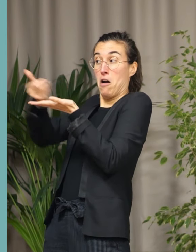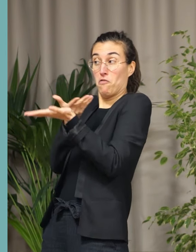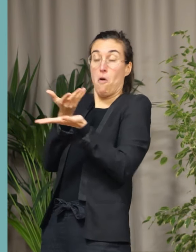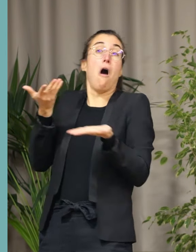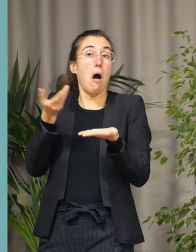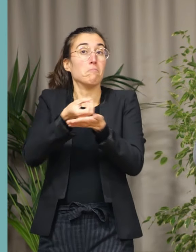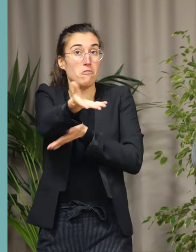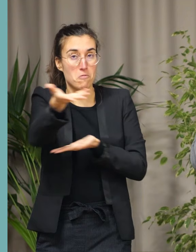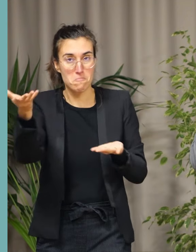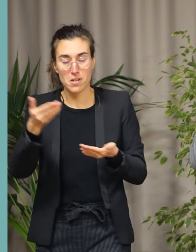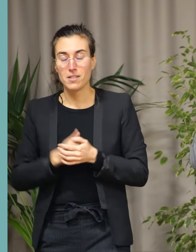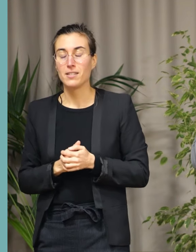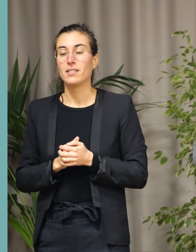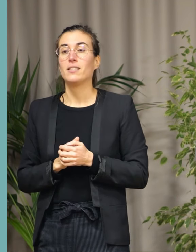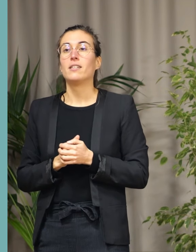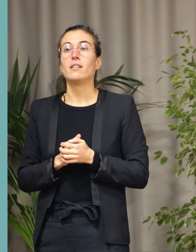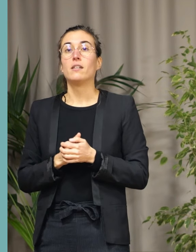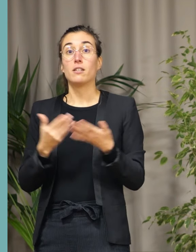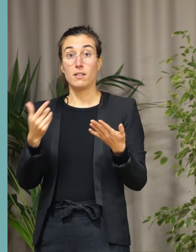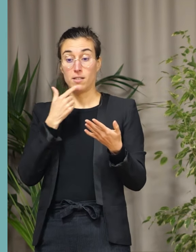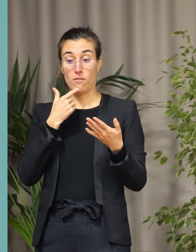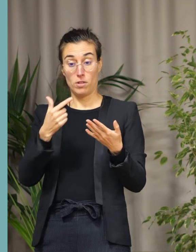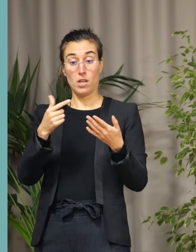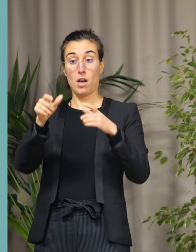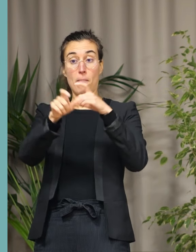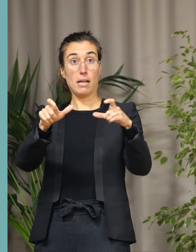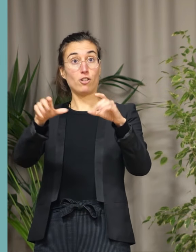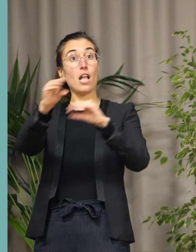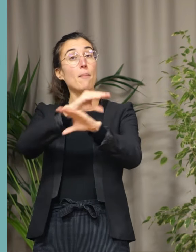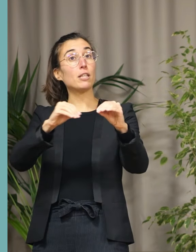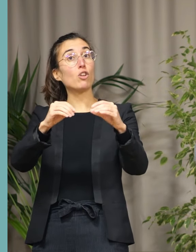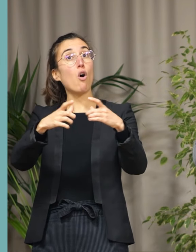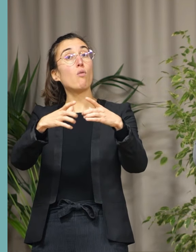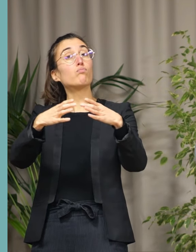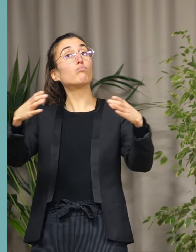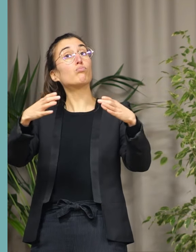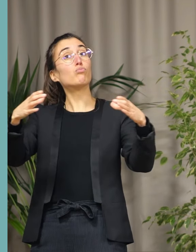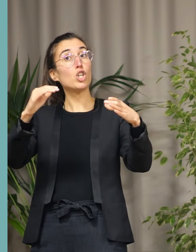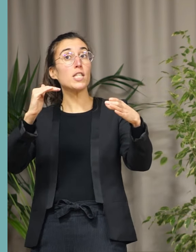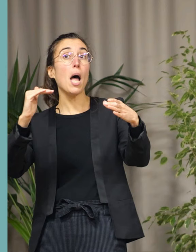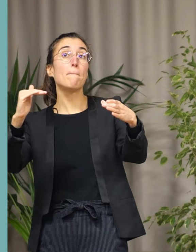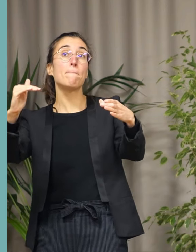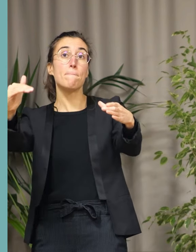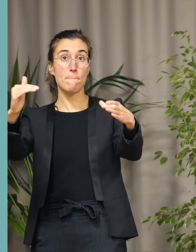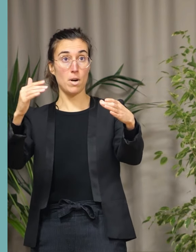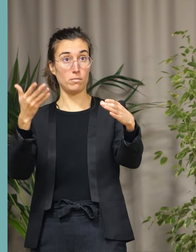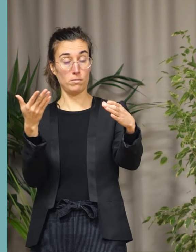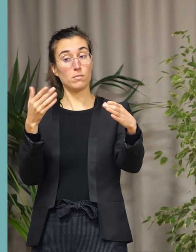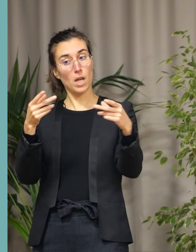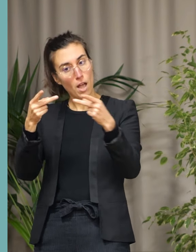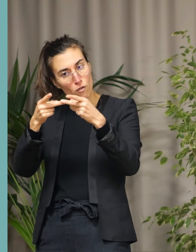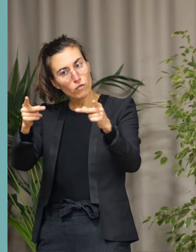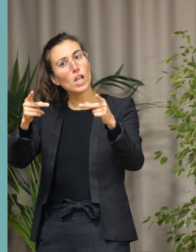avec l'urbanisation progressive de notre ville. Urbanisation que l'on désire harmonieuse